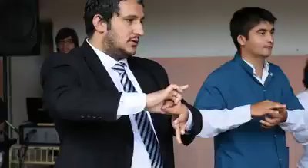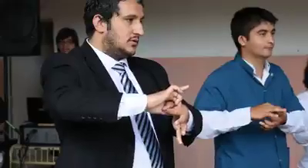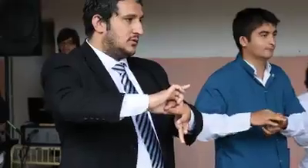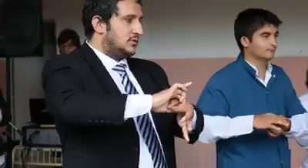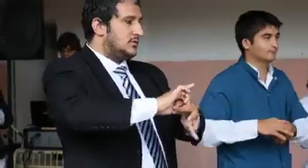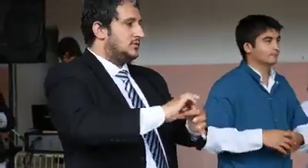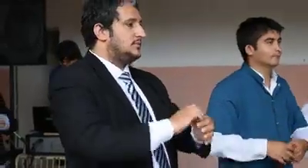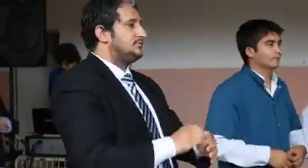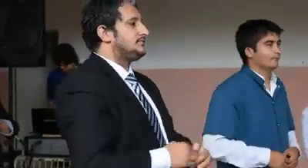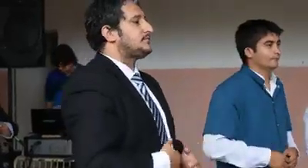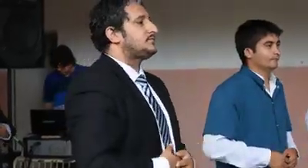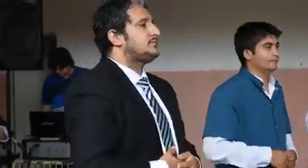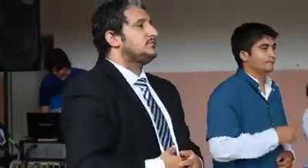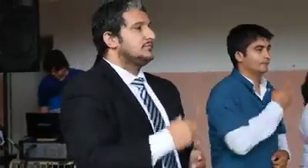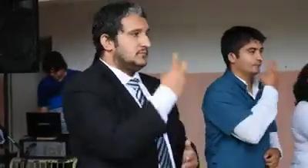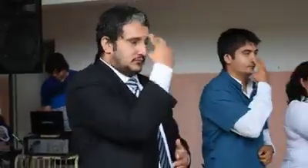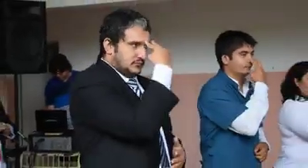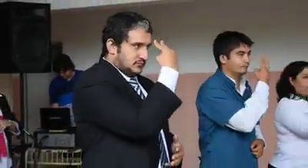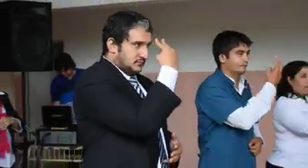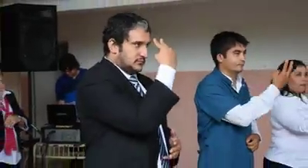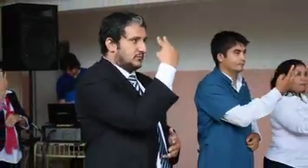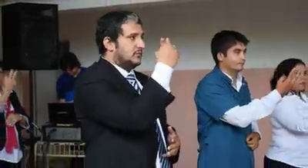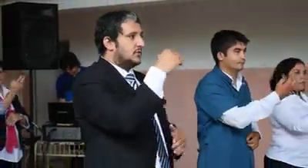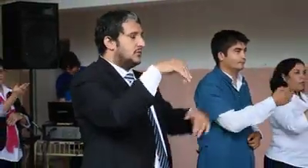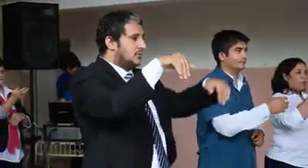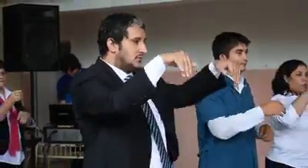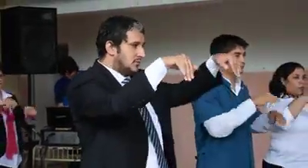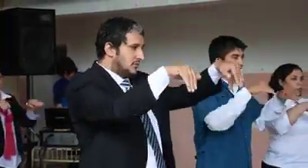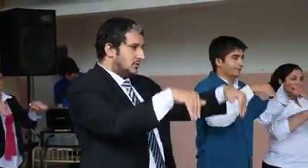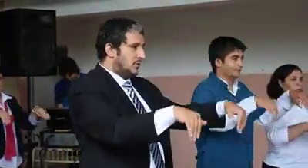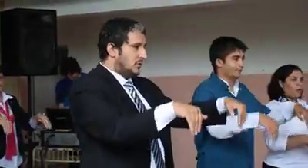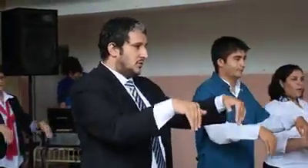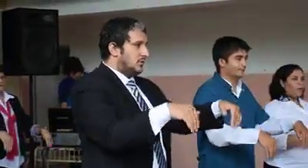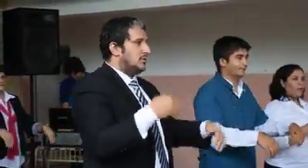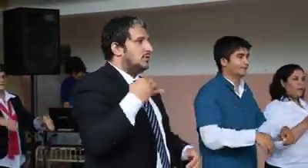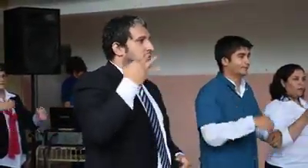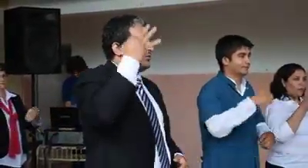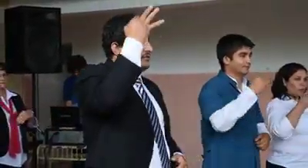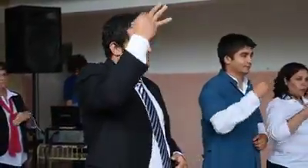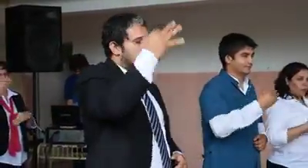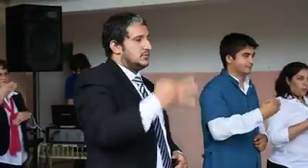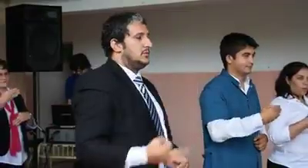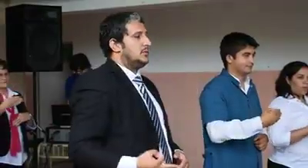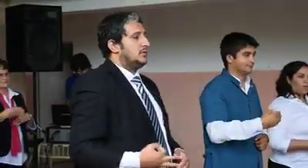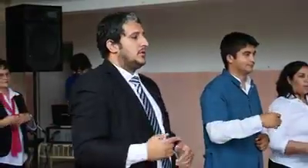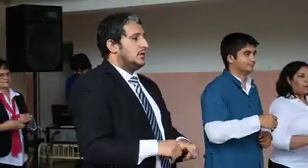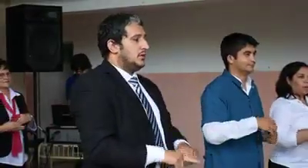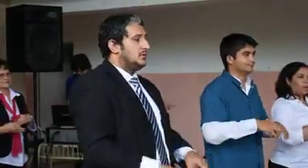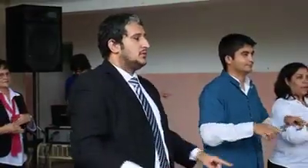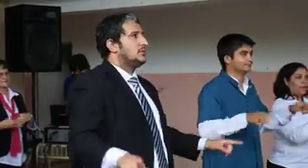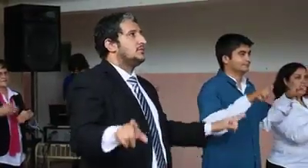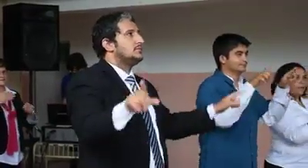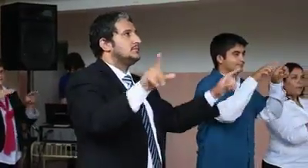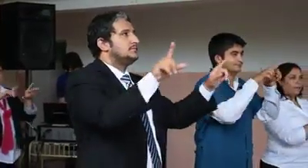de toda la nobre igualdad,